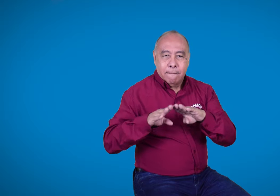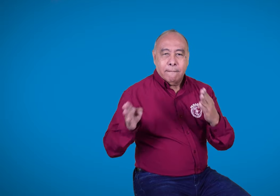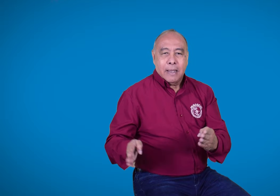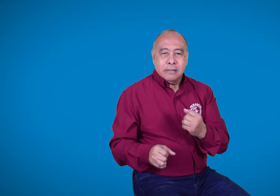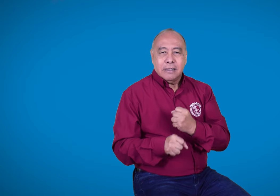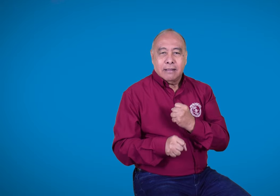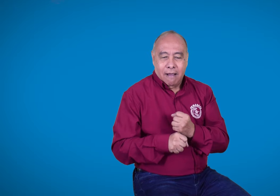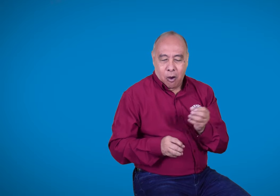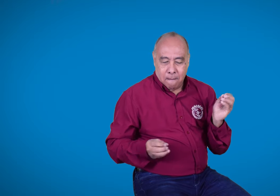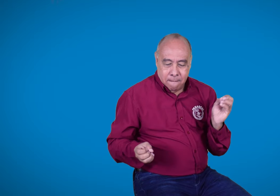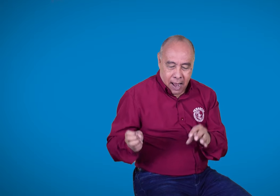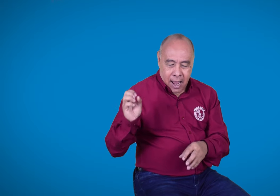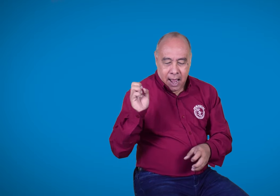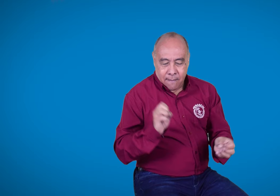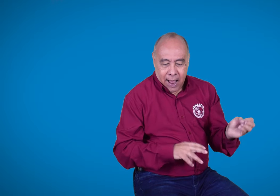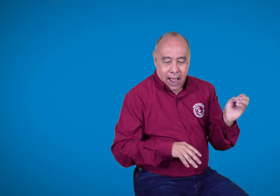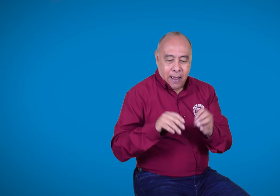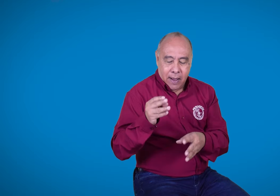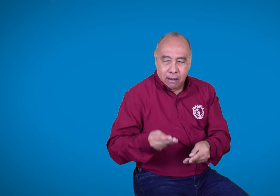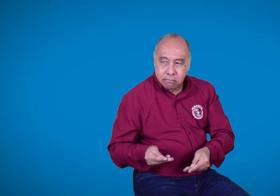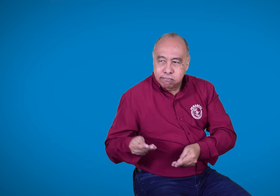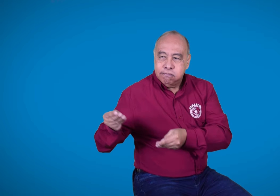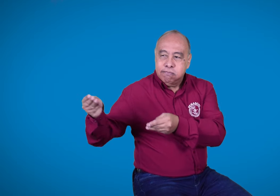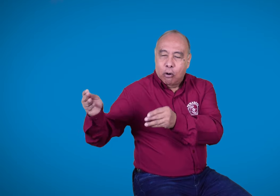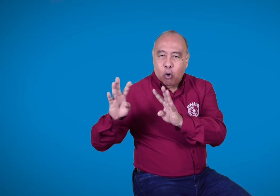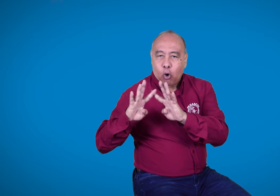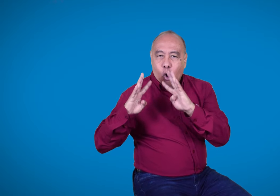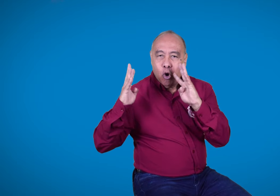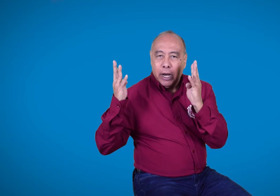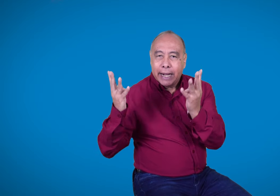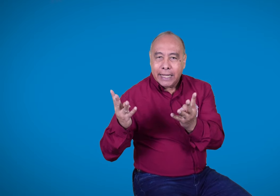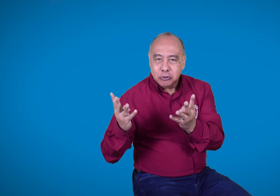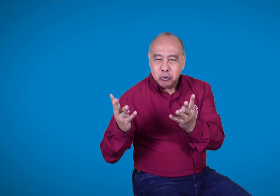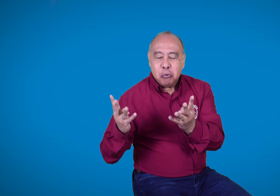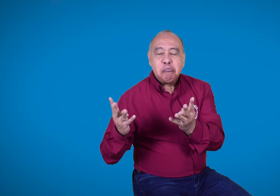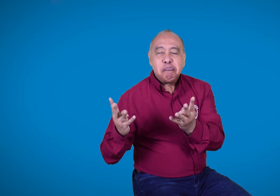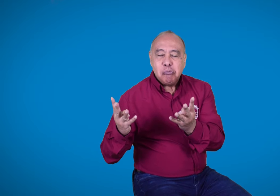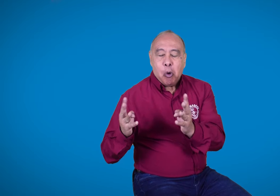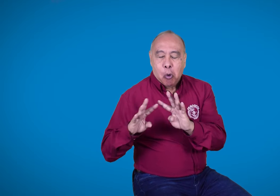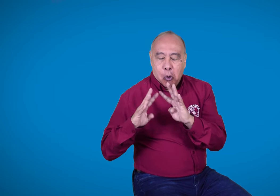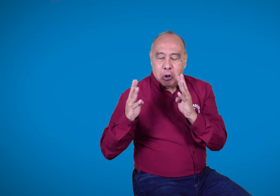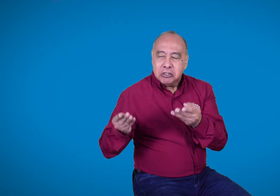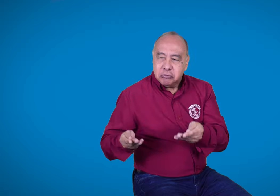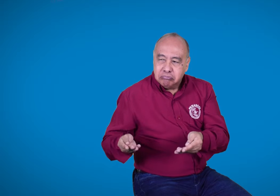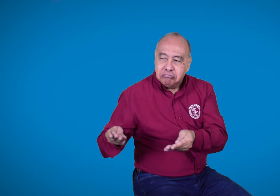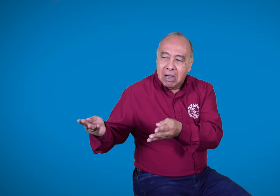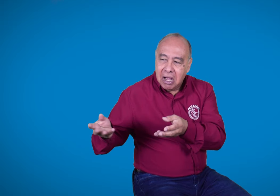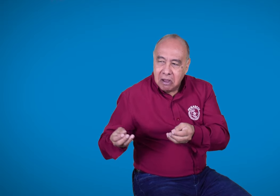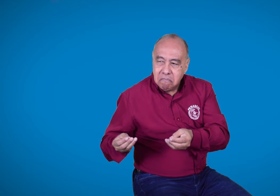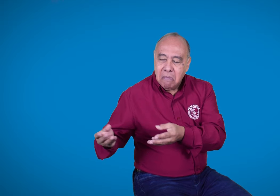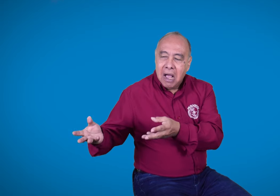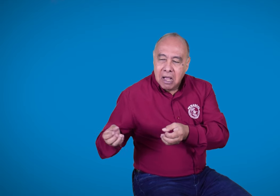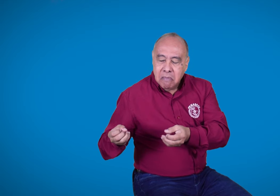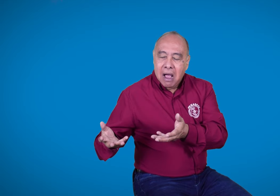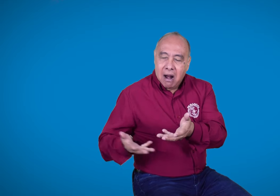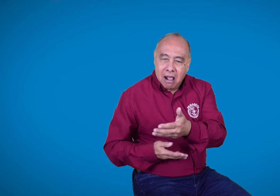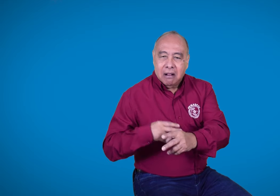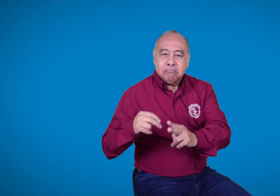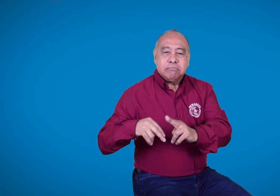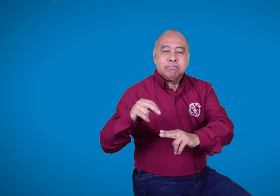de trabajo para la realización y presentación de la ley ante el Congreso. Así fue como se construyó. Ahora les hablaré